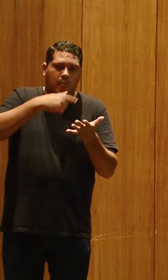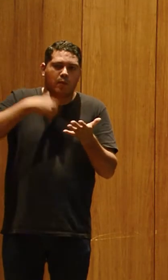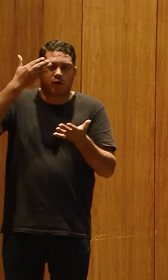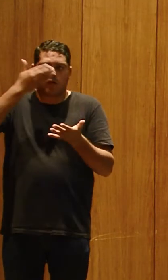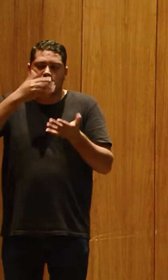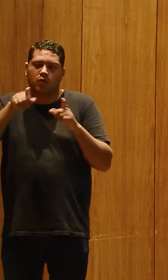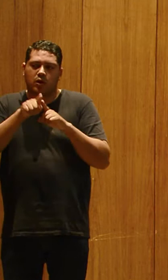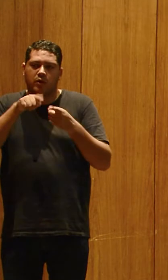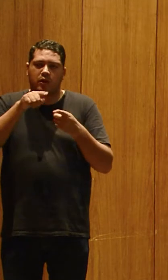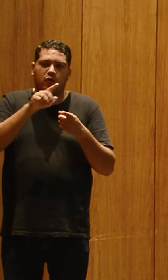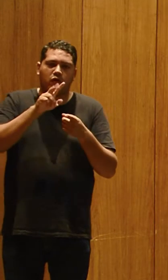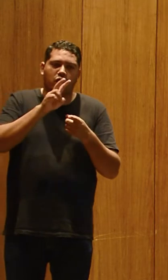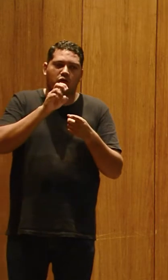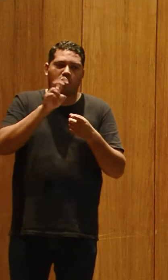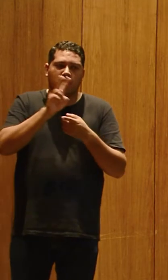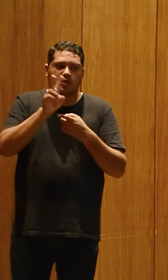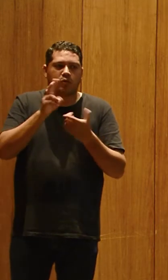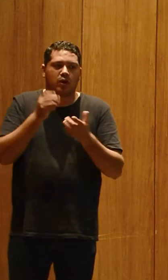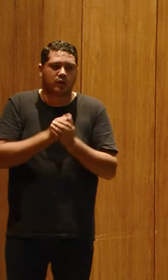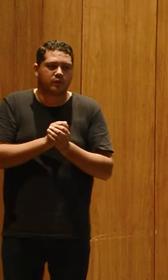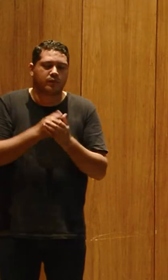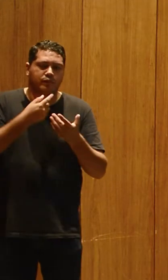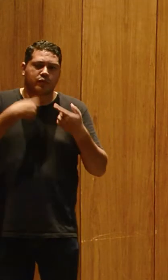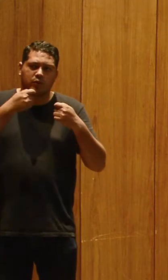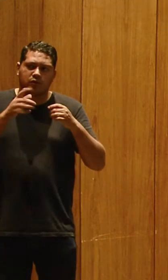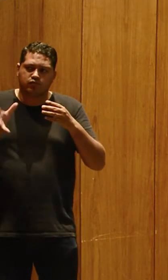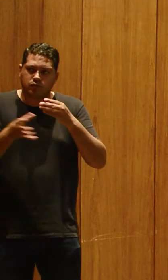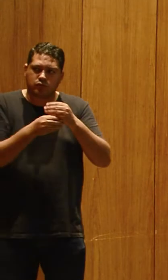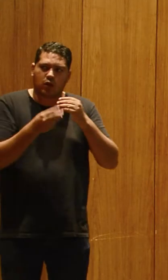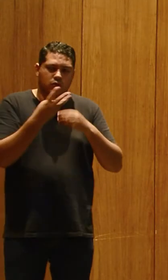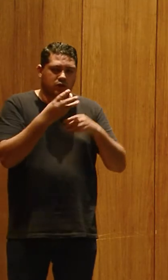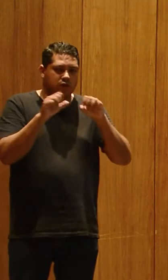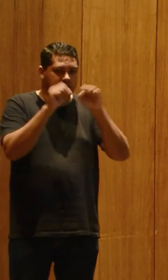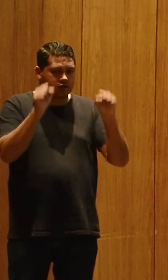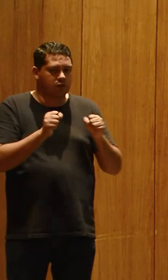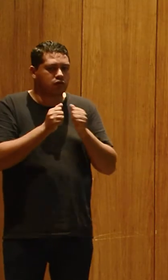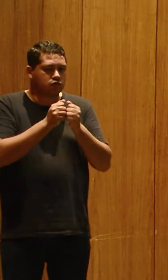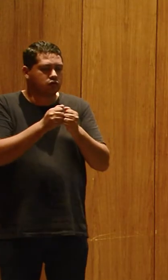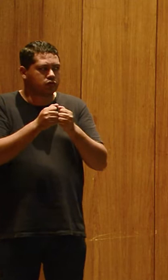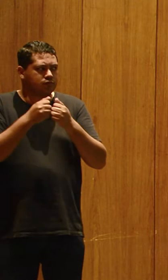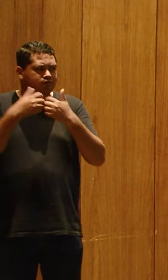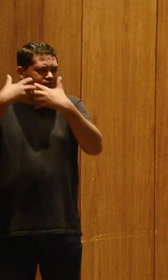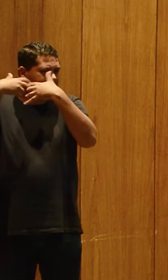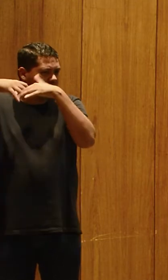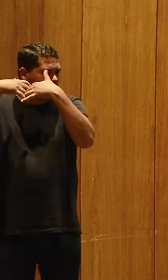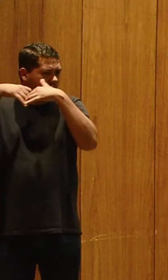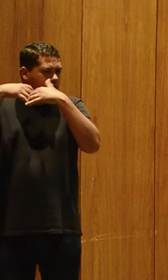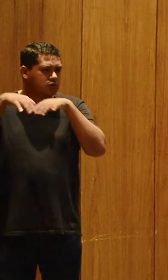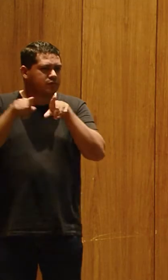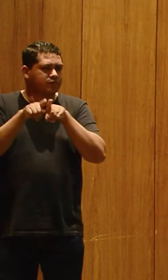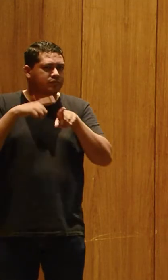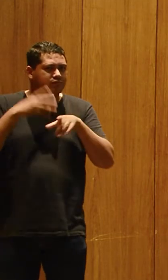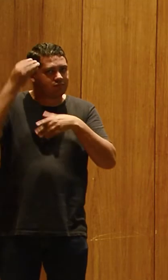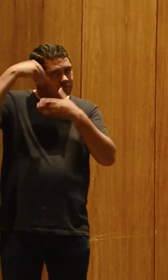sistema vestibular. Eu preciso da junção desses três sistemas, juntamente com o sistema nervoso central que está aqui dentro, bem lá no meio